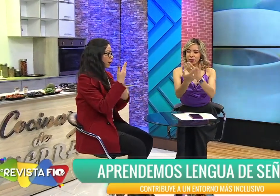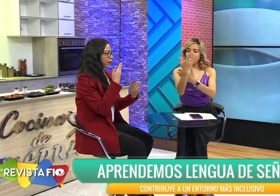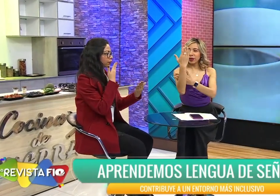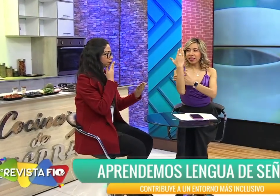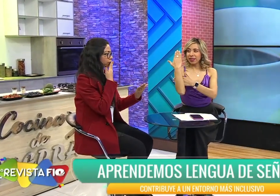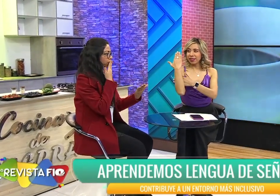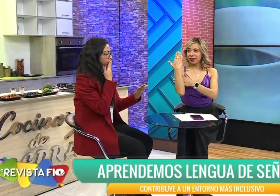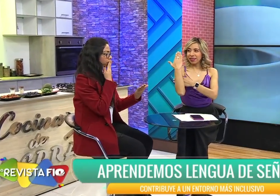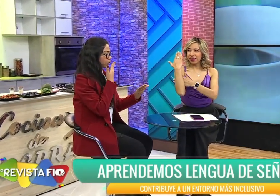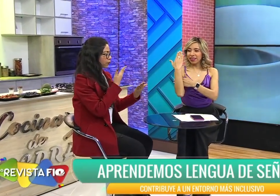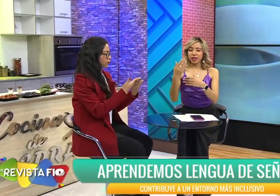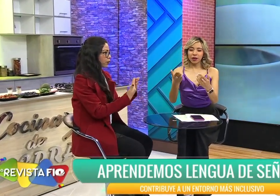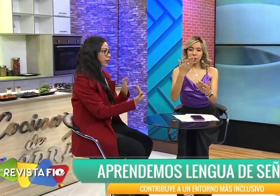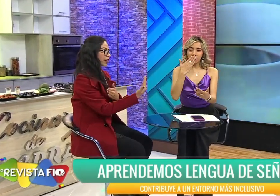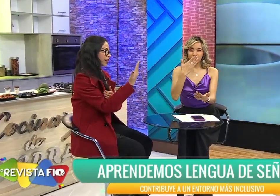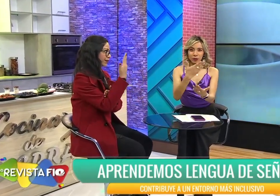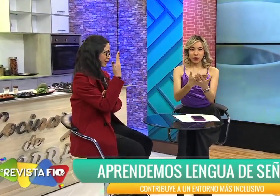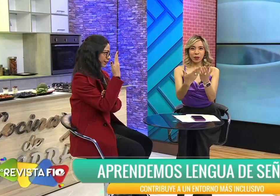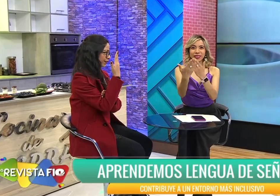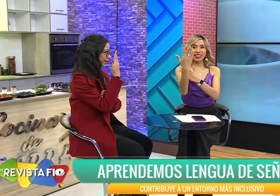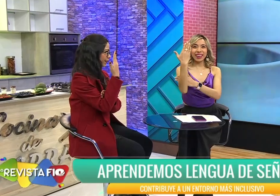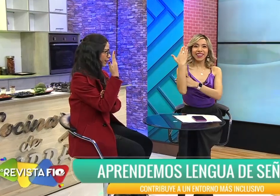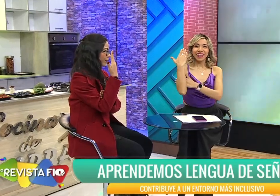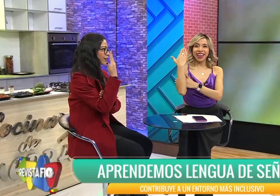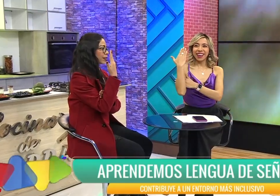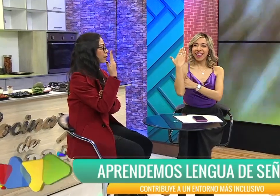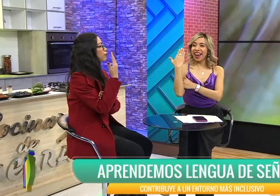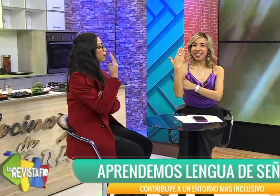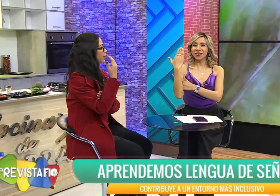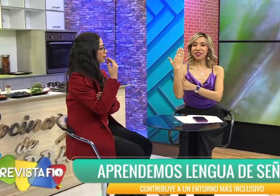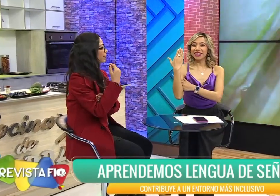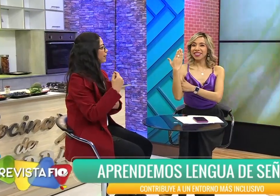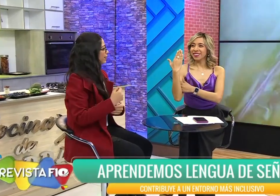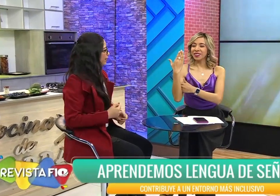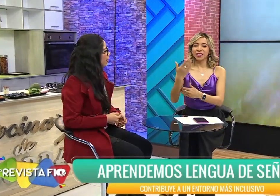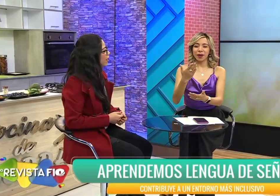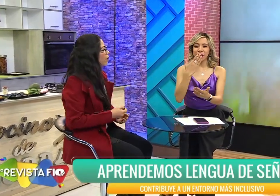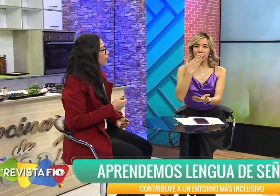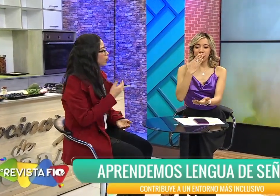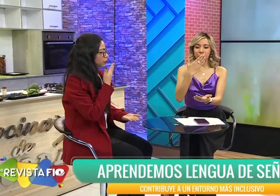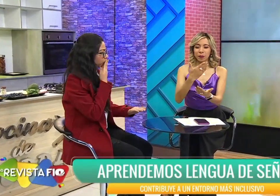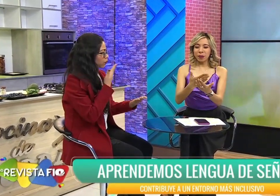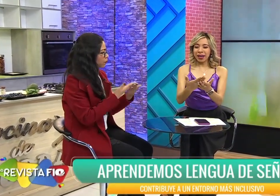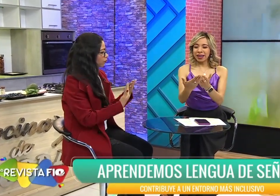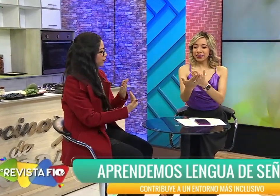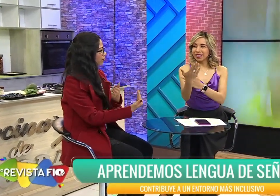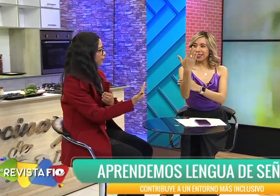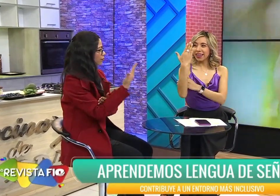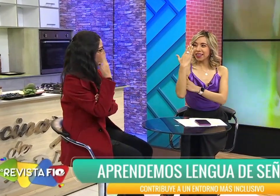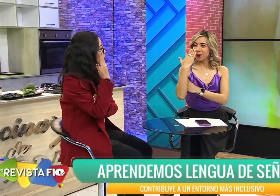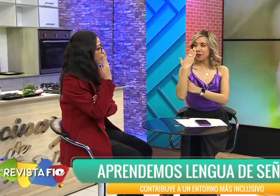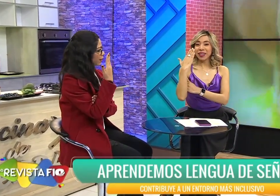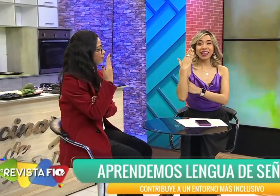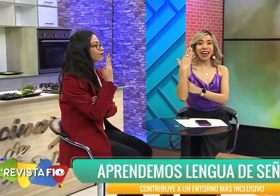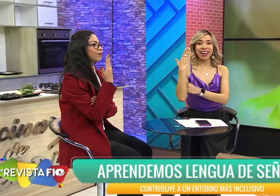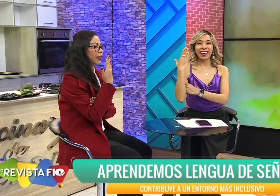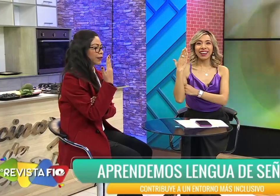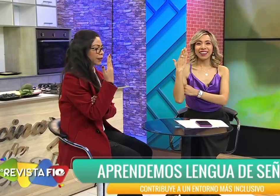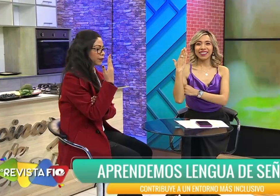Buen día. Sí. Buen día. Buen día. Sí. Ay, qué bonito. A ver. Pan y ahí. Buen día. Buen día. Así es.